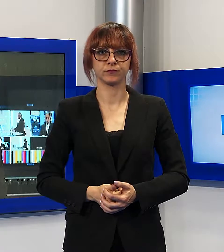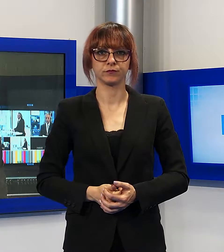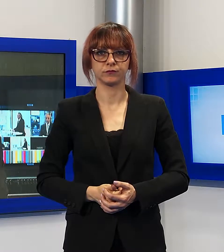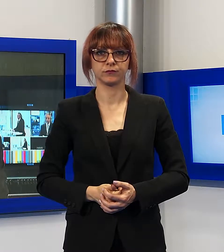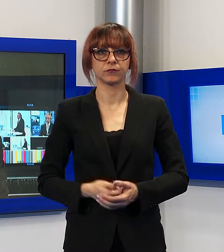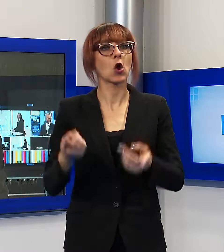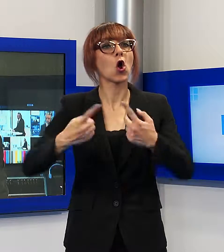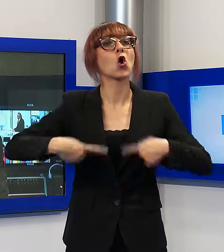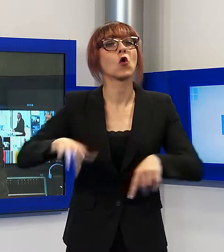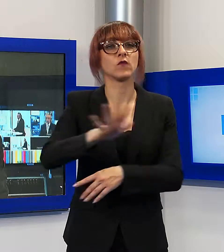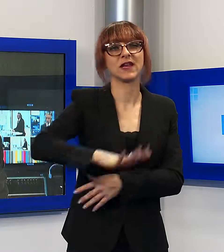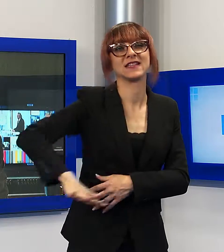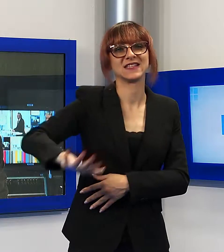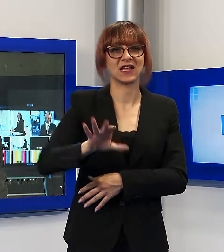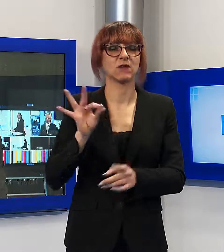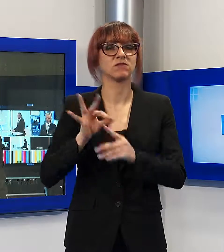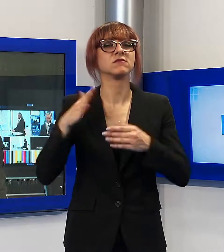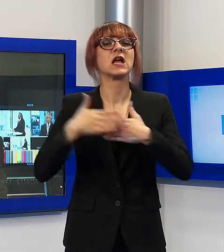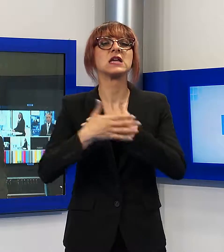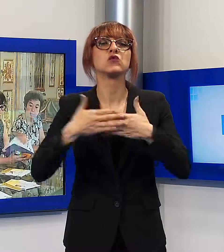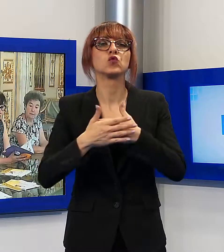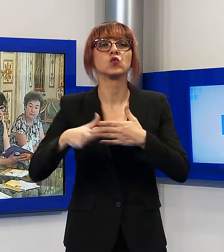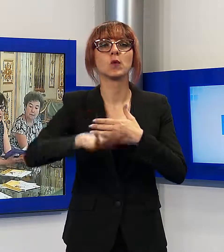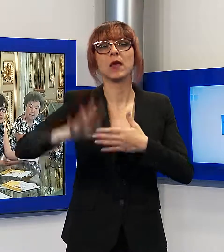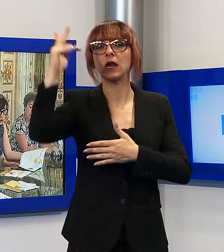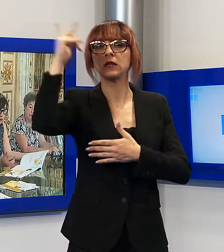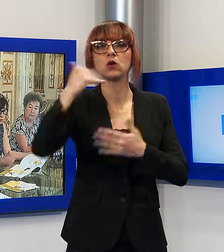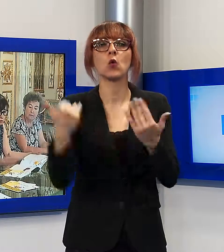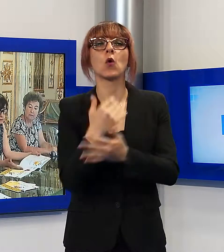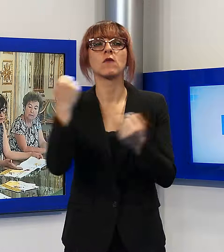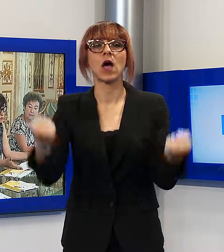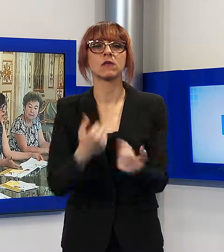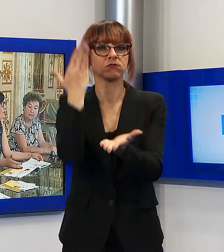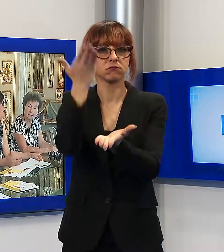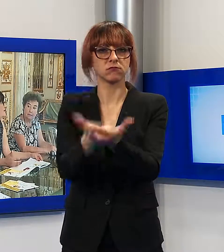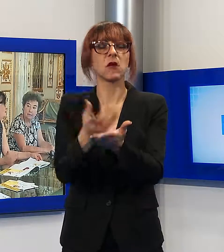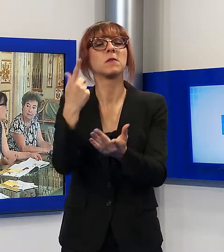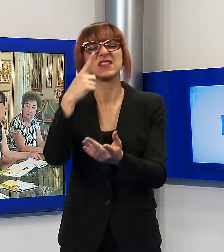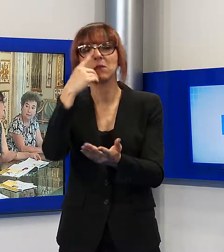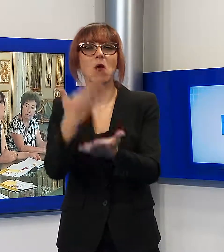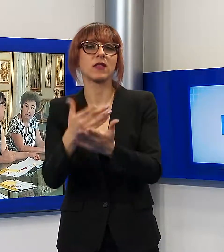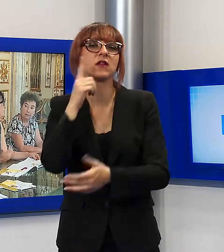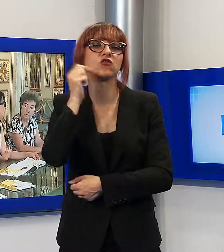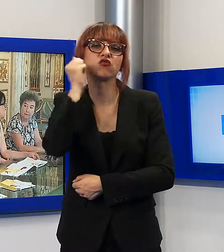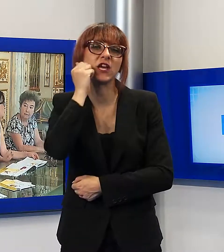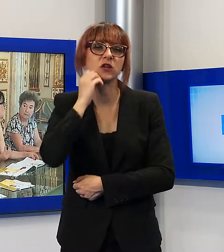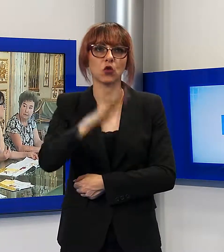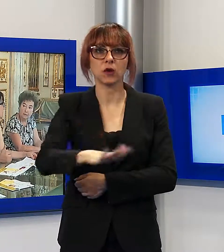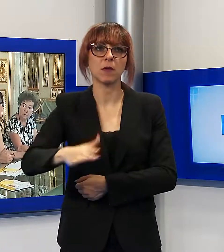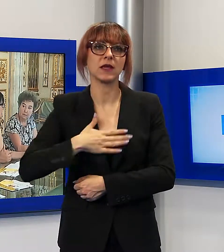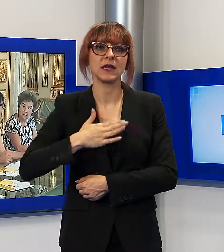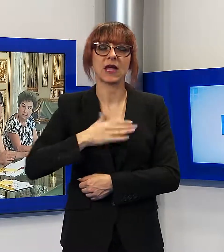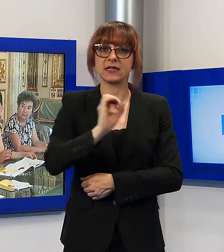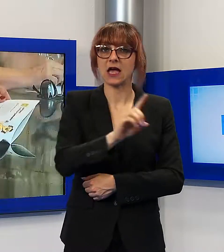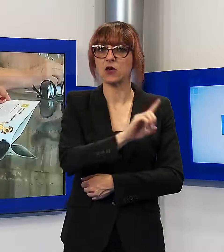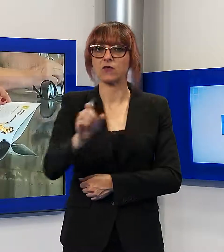della Piana di Lucca ha presentato una nuova iniziativa rivolta ai genitori dei bambini da 0 fino a 6 anni.